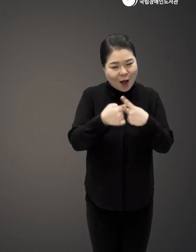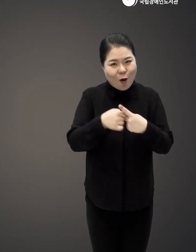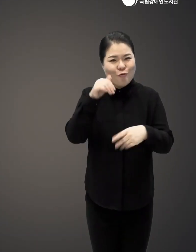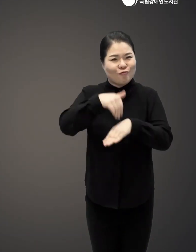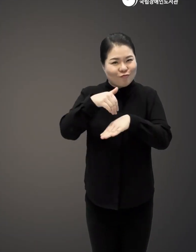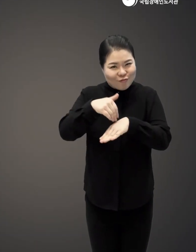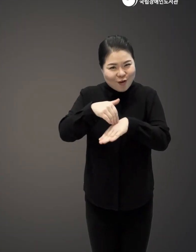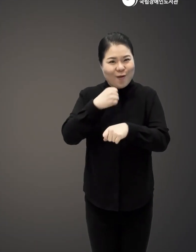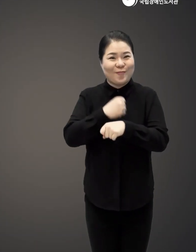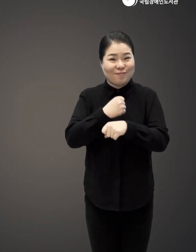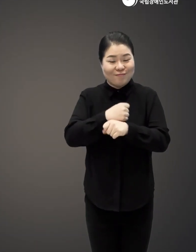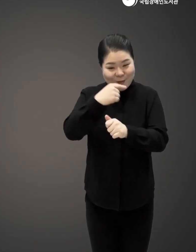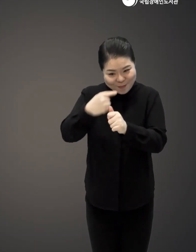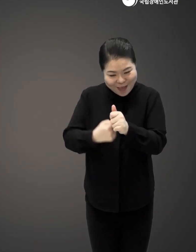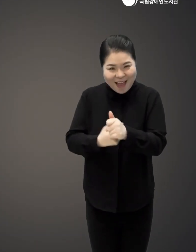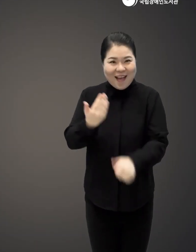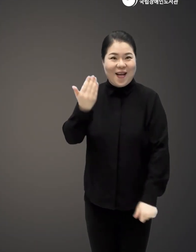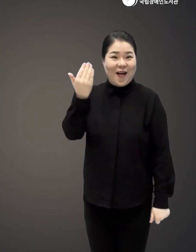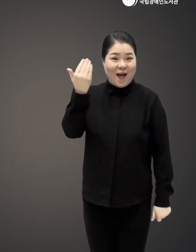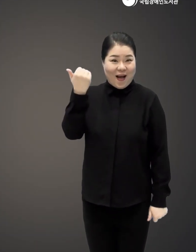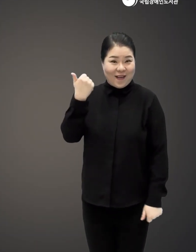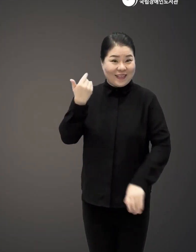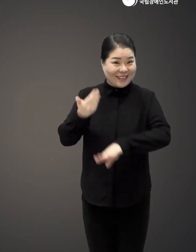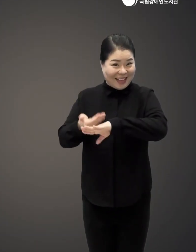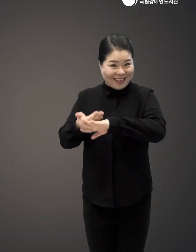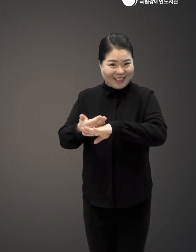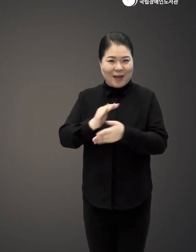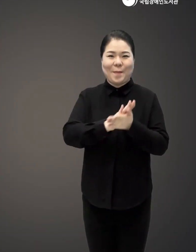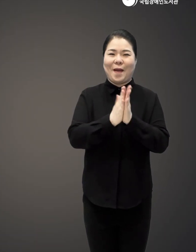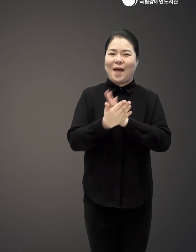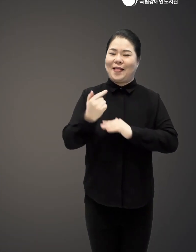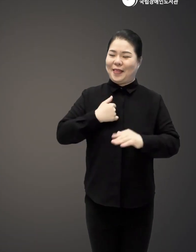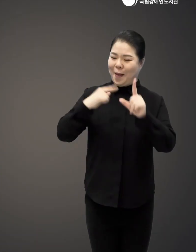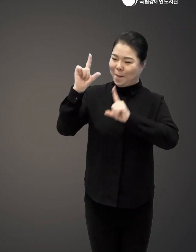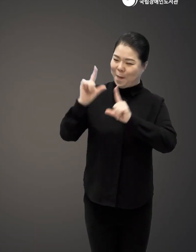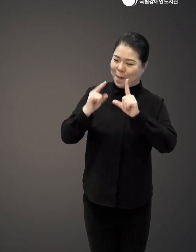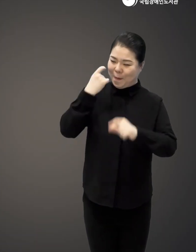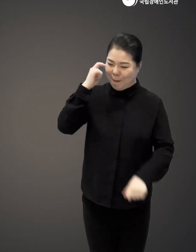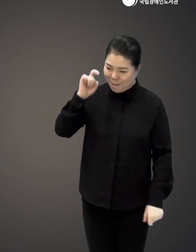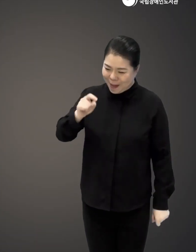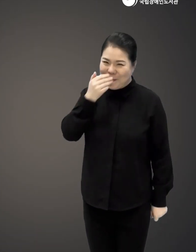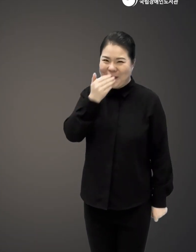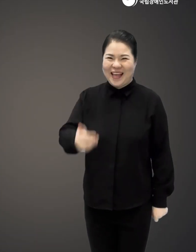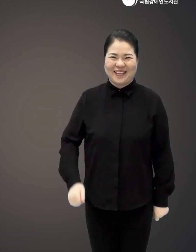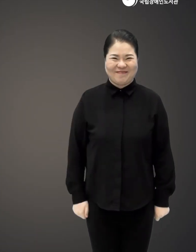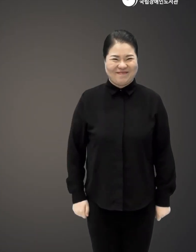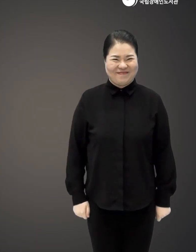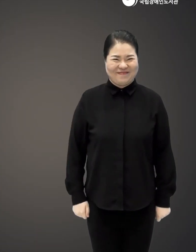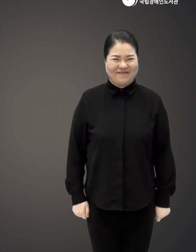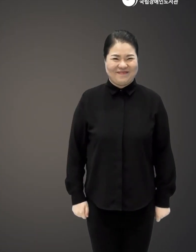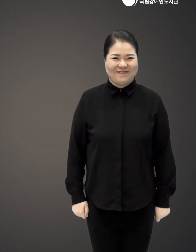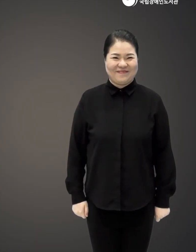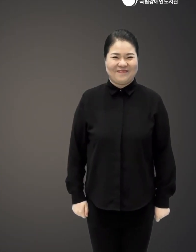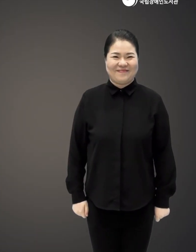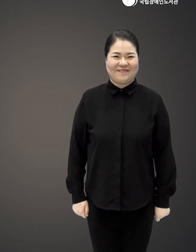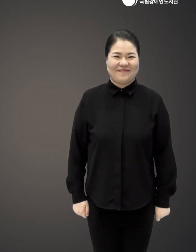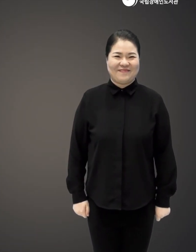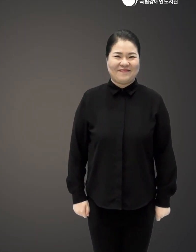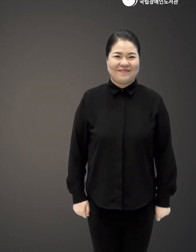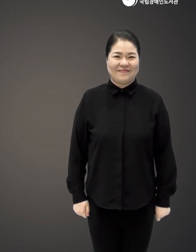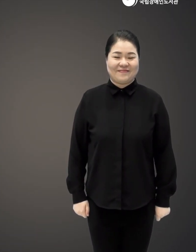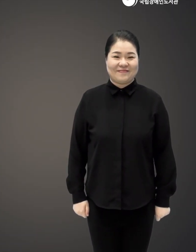훈련되어진다면 분명 예전과는 다른 내 모습을 발견하실 수 있을 거라고 말씀드리고 싶어요